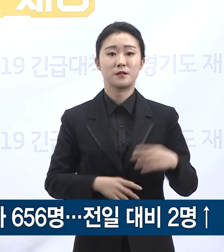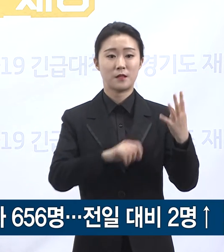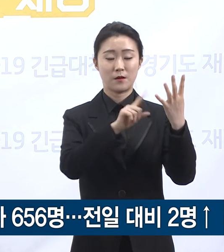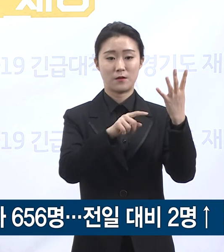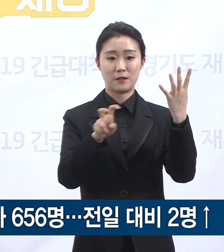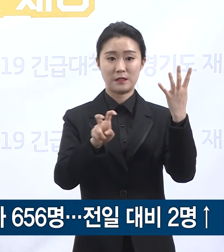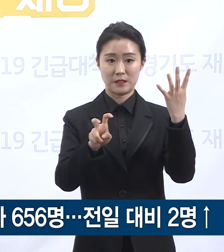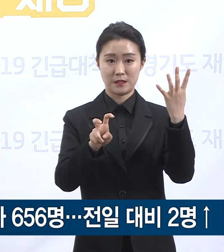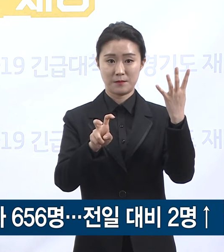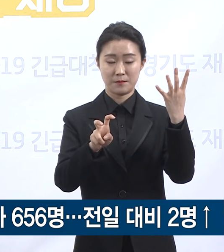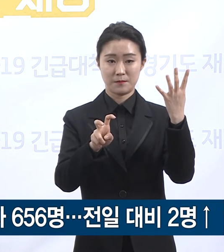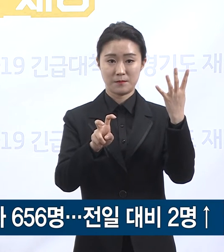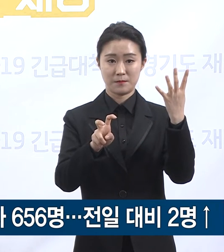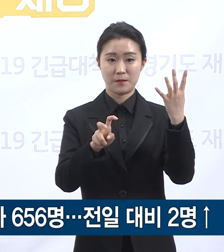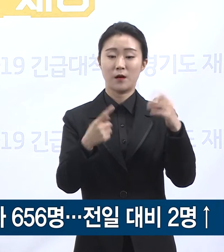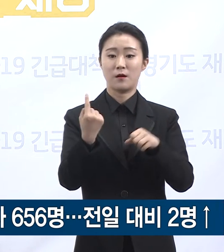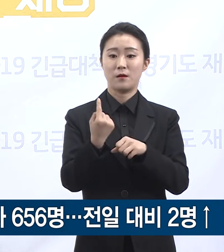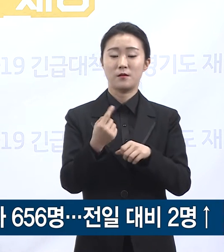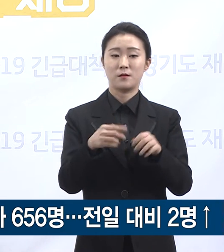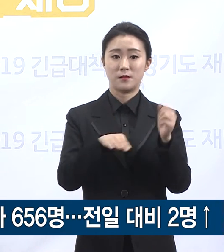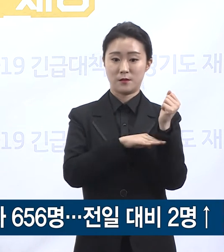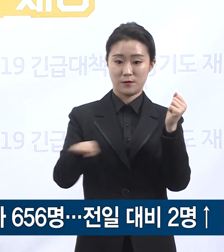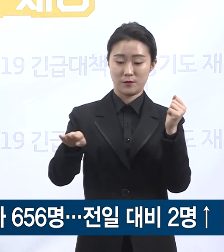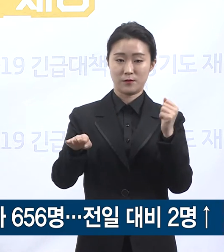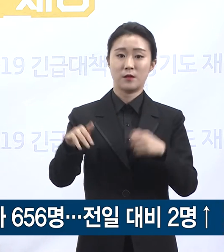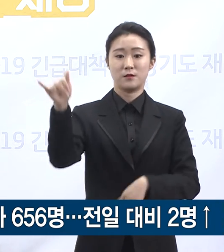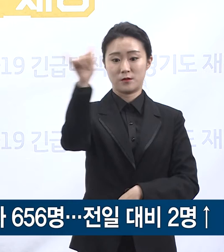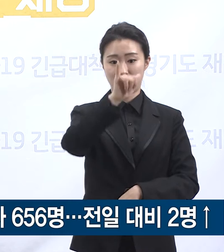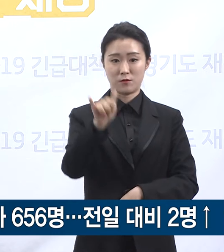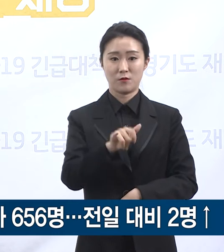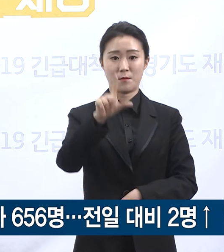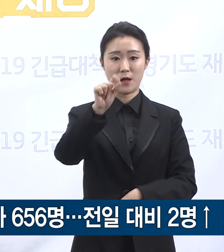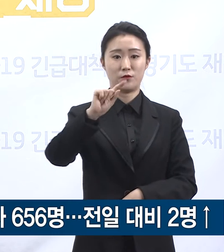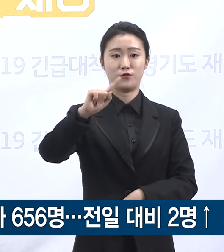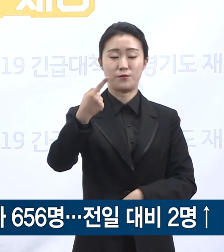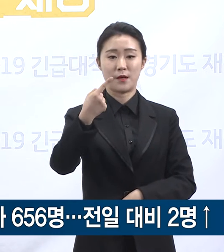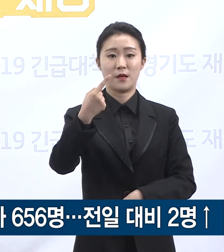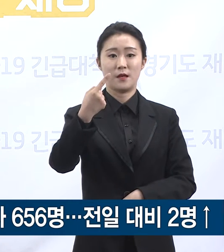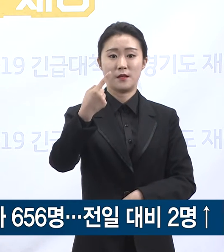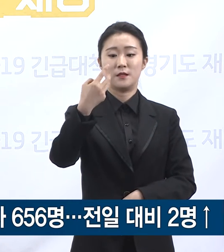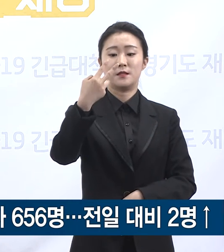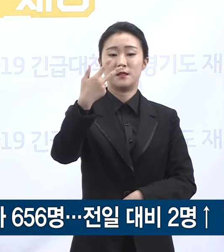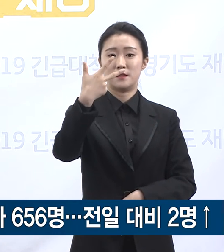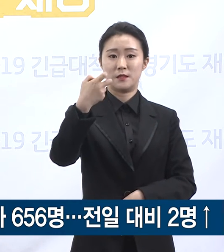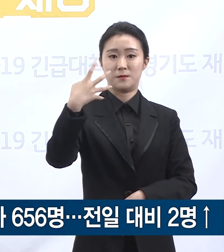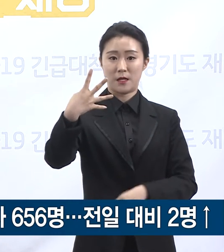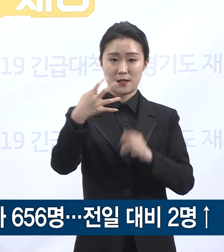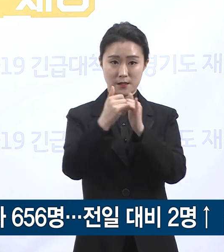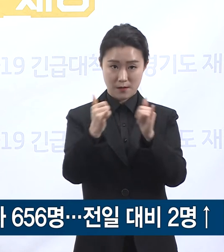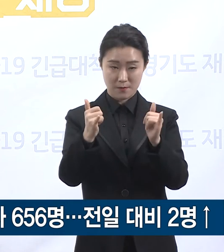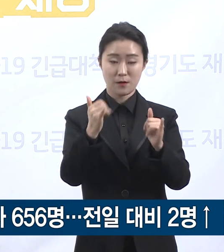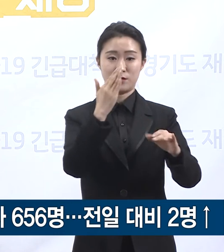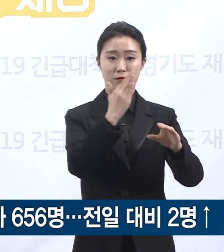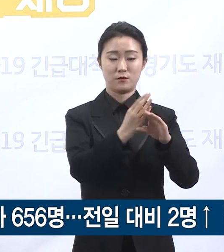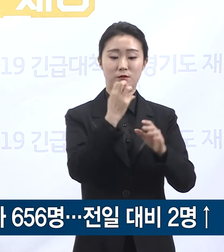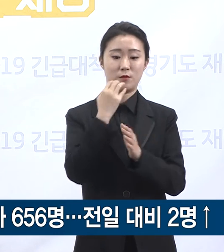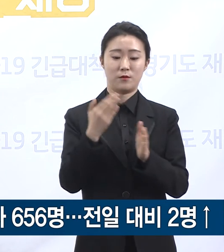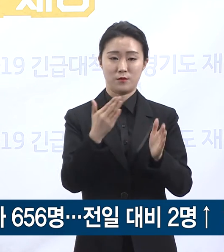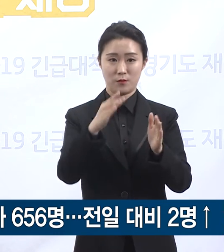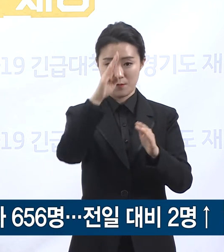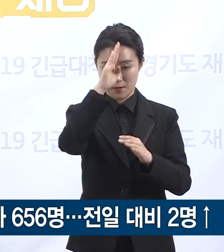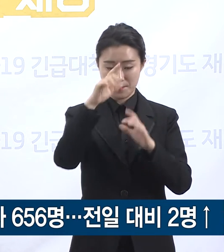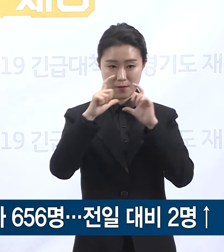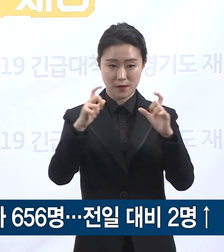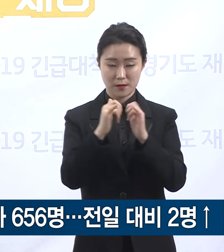0시 기준 전국의 확진자 수는 총 1만 674명이며 이중 경기도 확진자 수는 전일 오전 0시